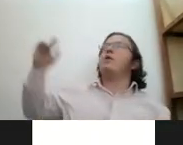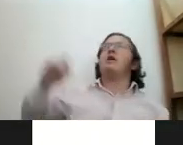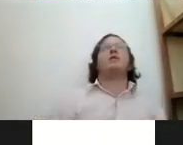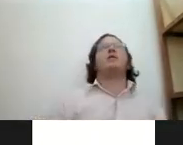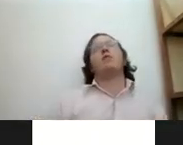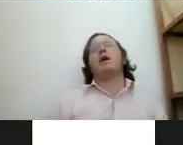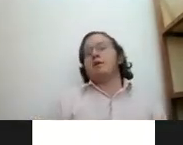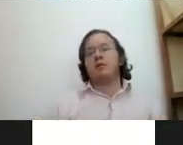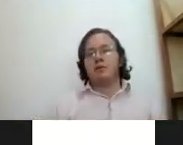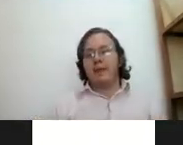y bueno